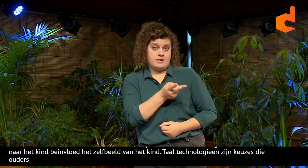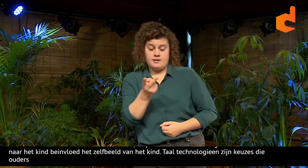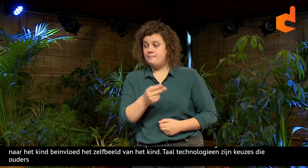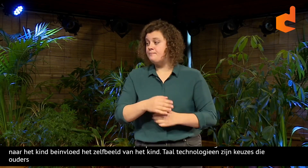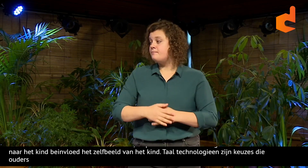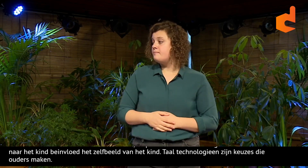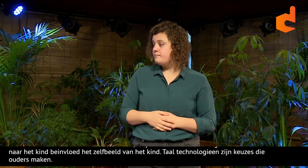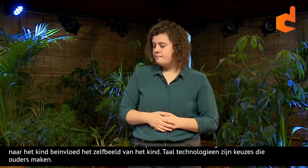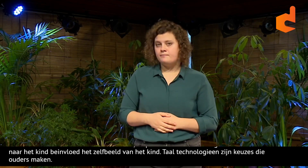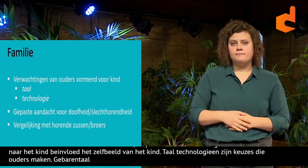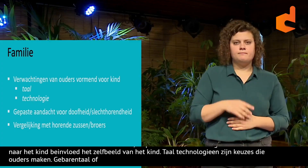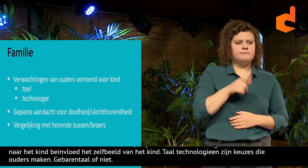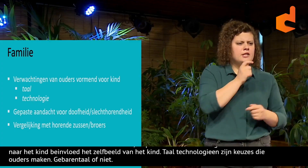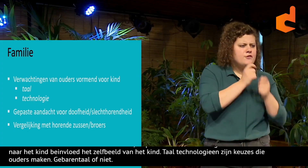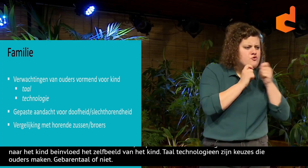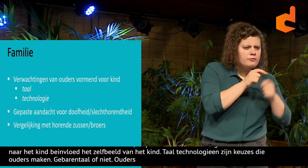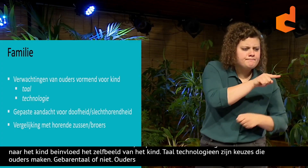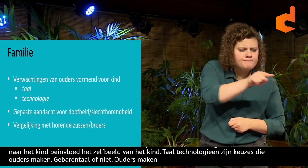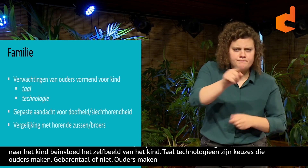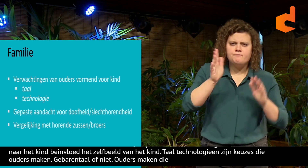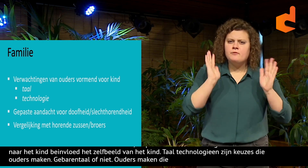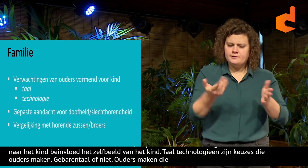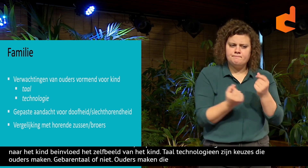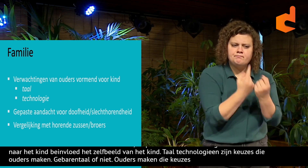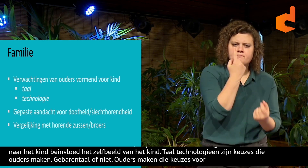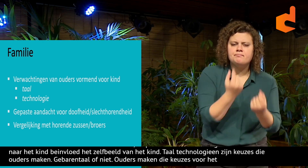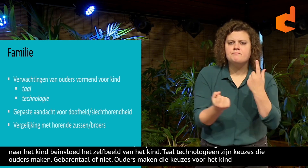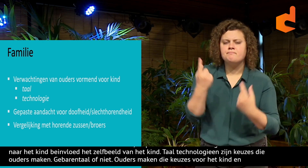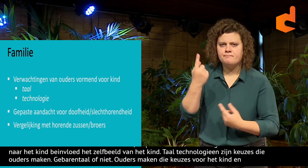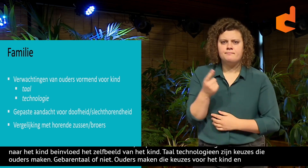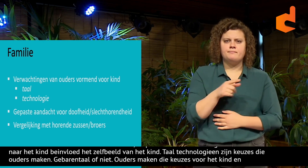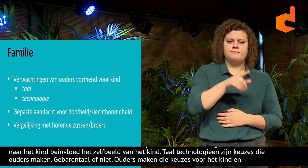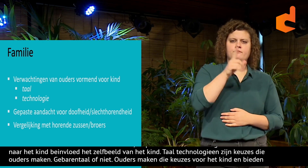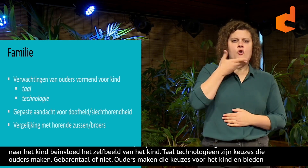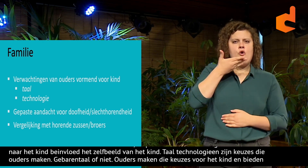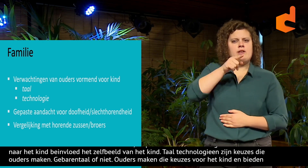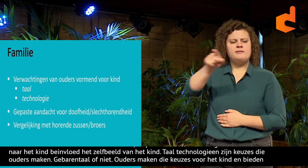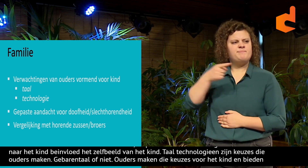bieden keuzes aan. Bieden ze het gebruik van hoorapparaten of CI aan of niet?